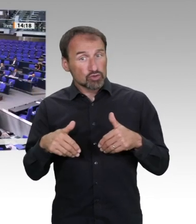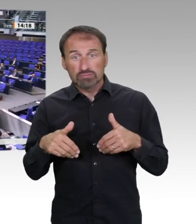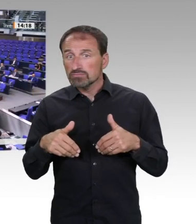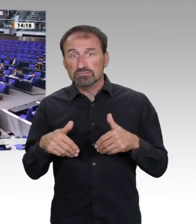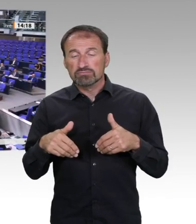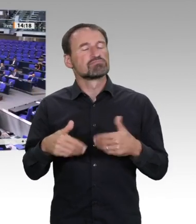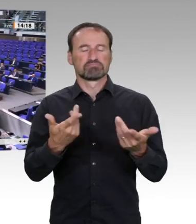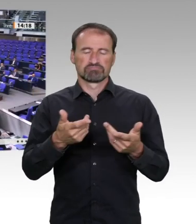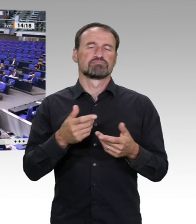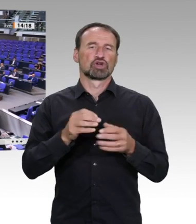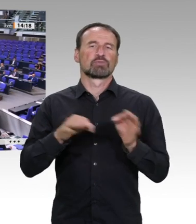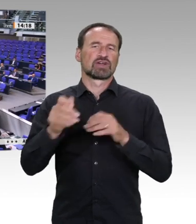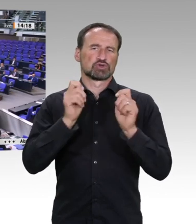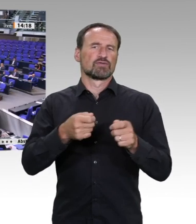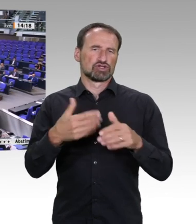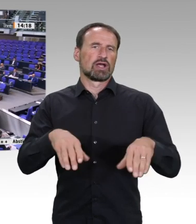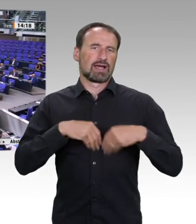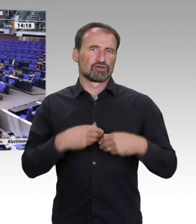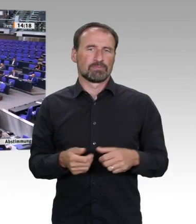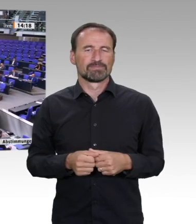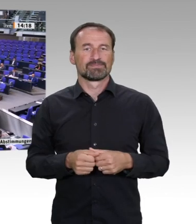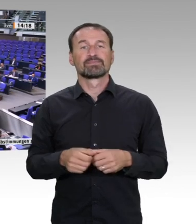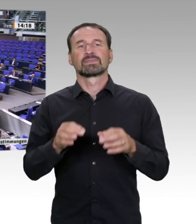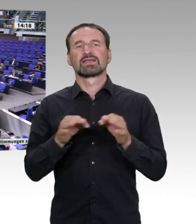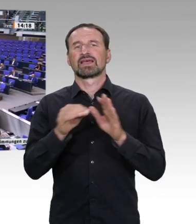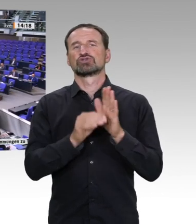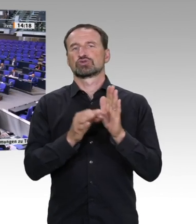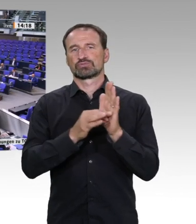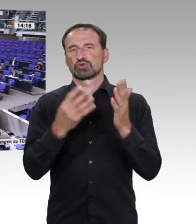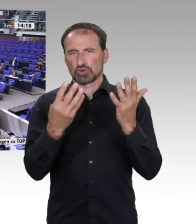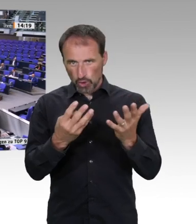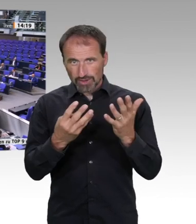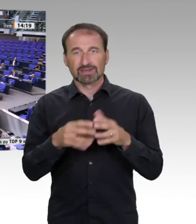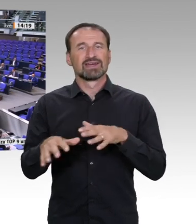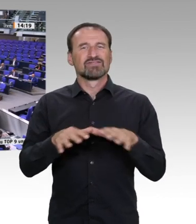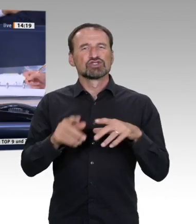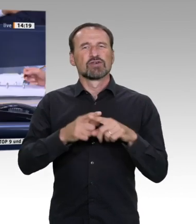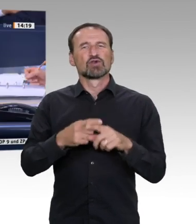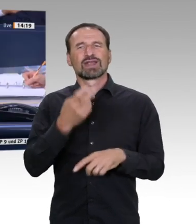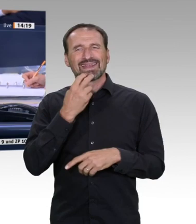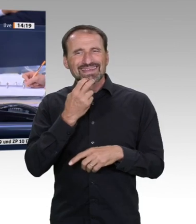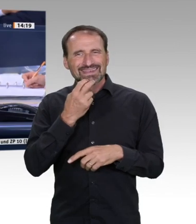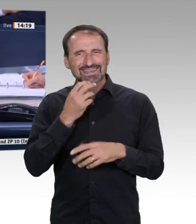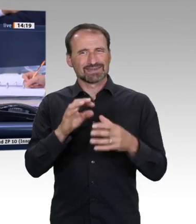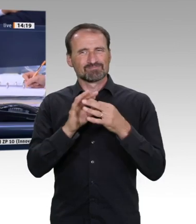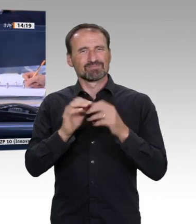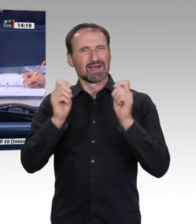SPD, Bündnis 90 Grüne, CDU, CSU und AfD. Gegenprobe. Die FDP. Die Beschlussempfehlung ist damit